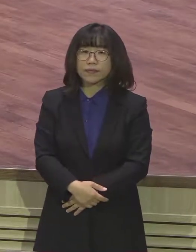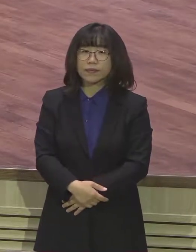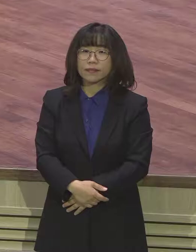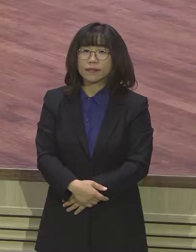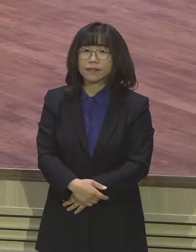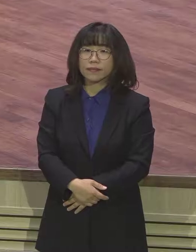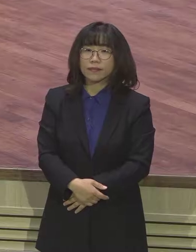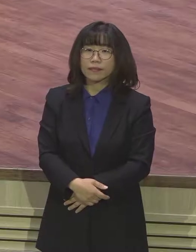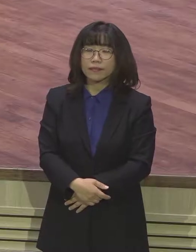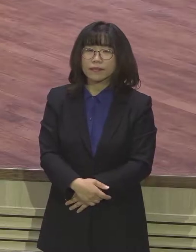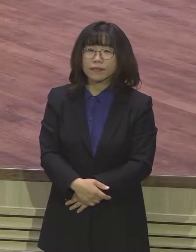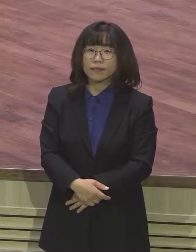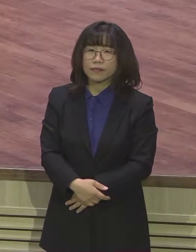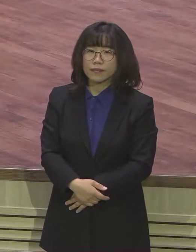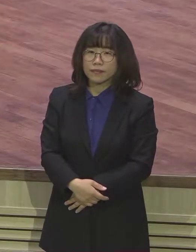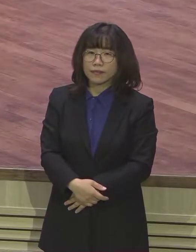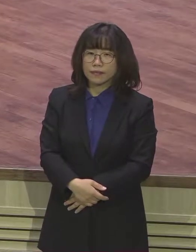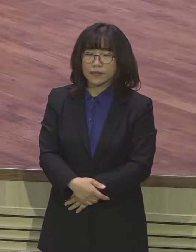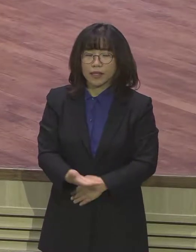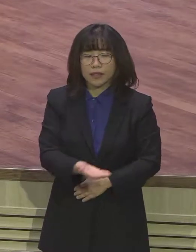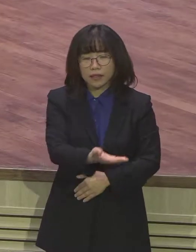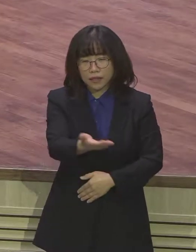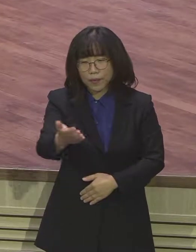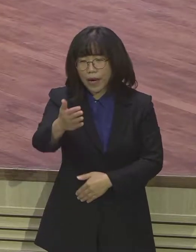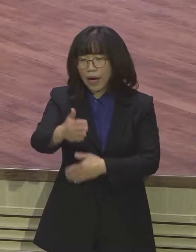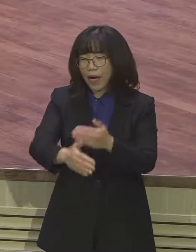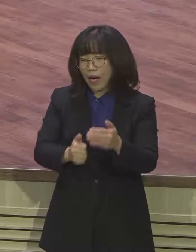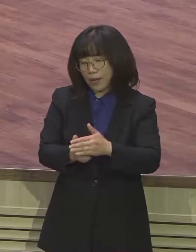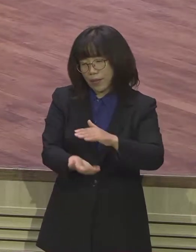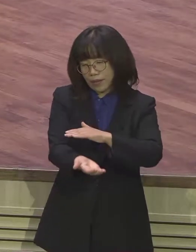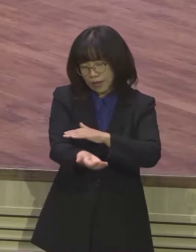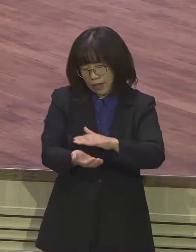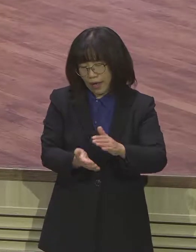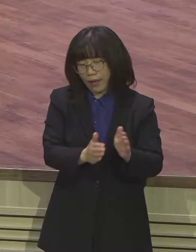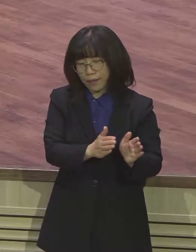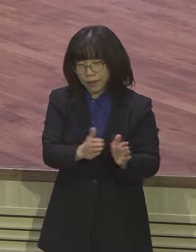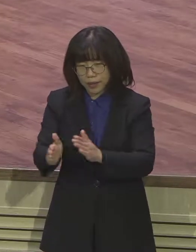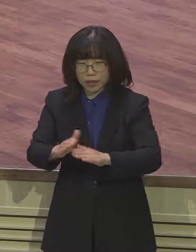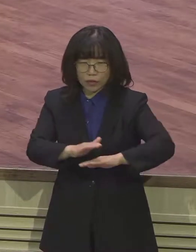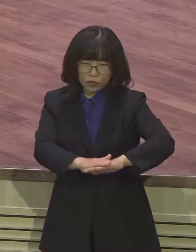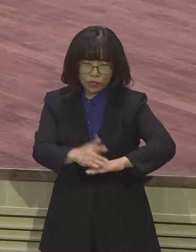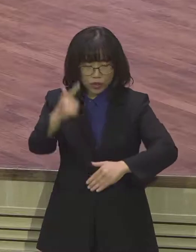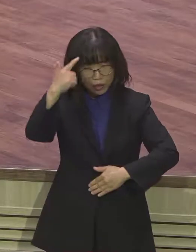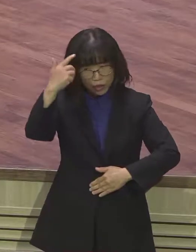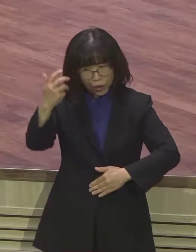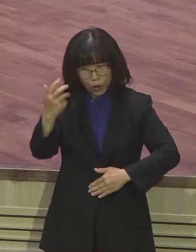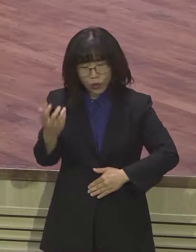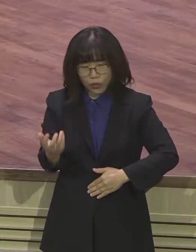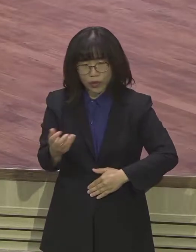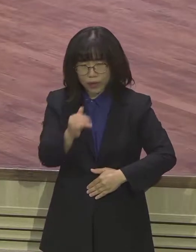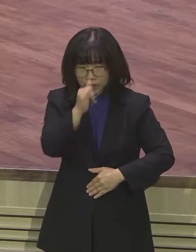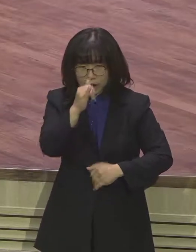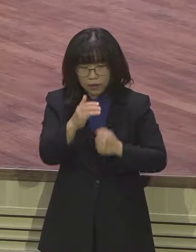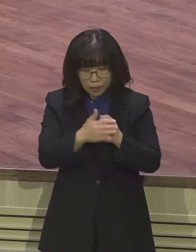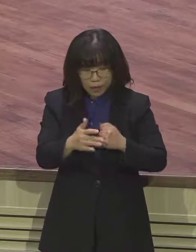하나님이 예비된 영혼들이 있습니다 하나님께서는 전도라는 미련한 방법을 통하여서 구원 얻을 자를 우리에게 붙여주시는 것입니다